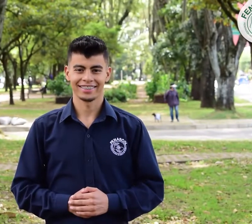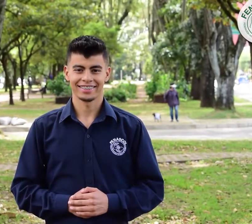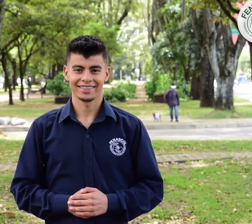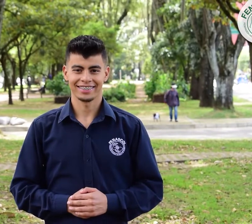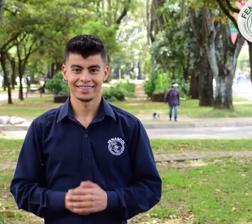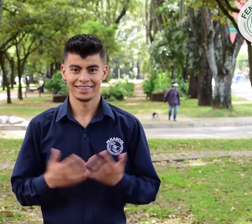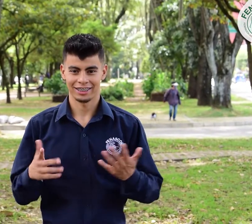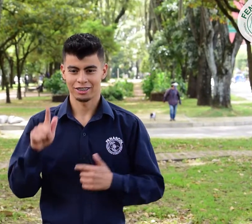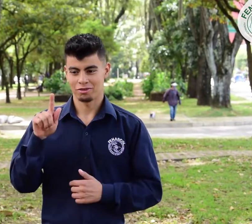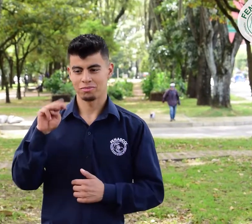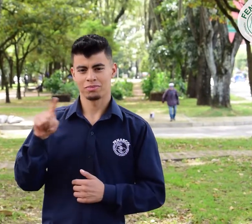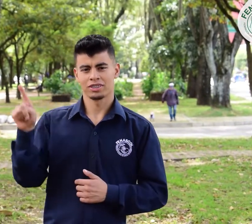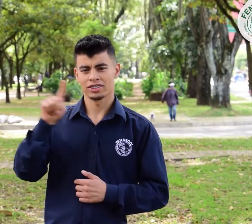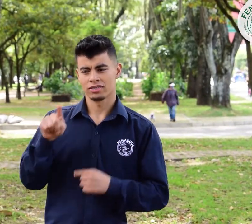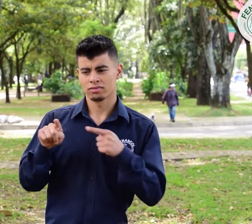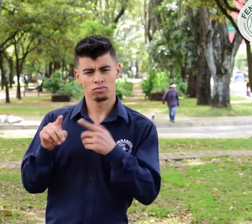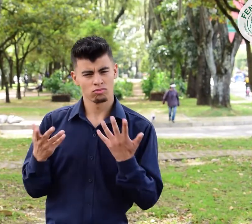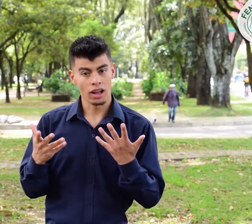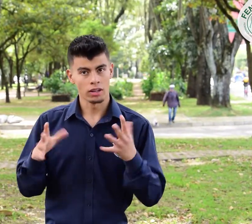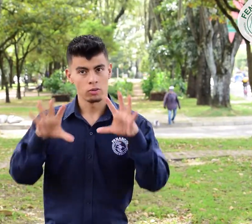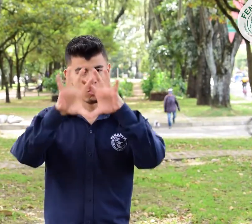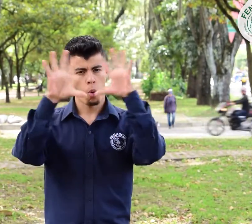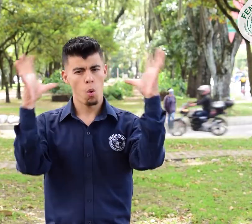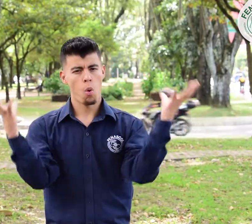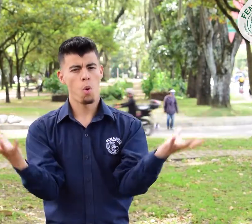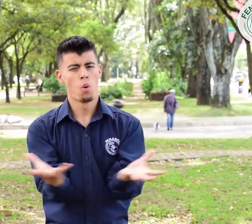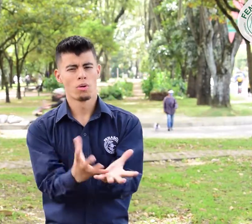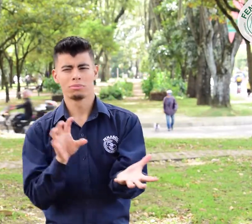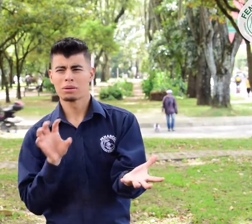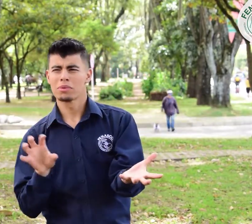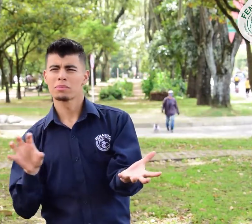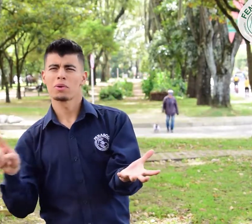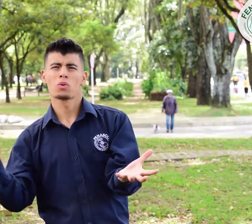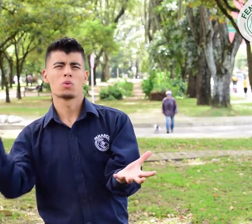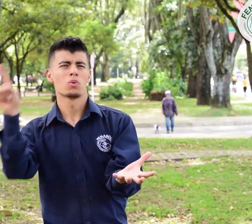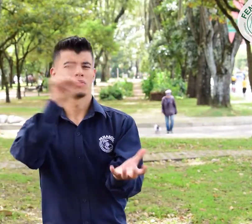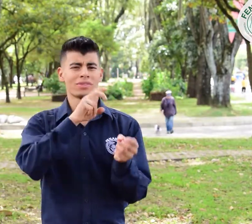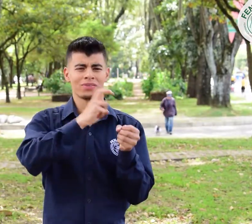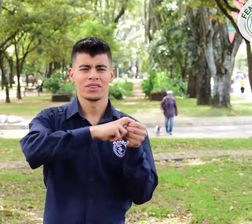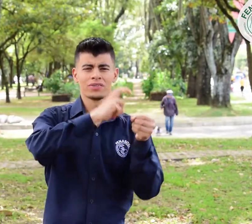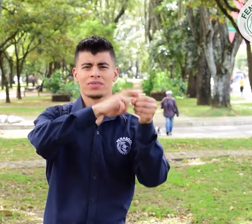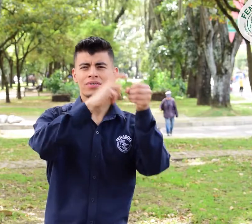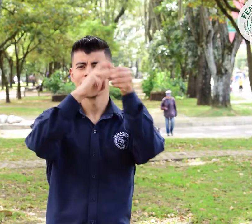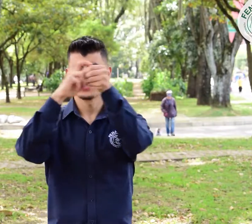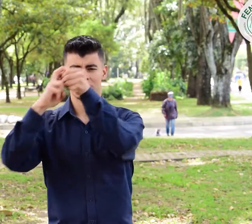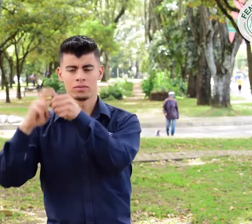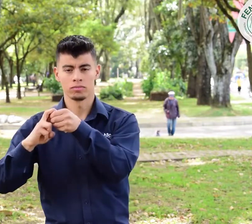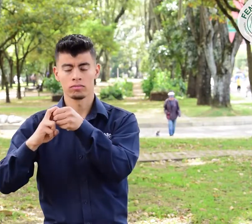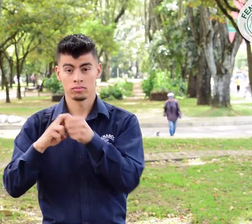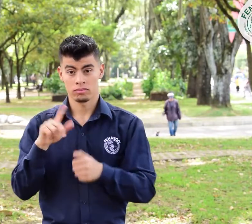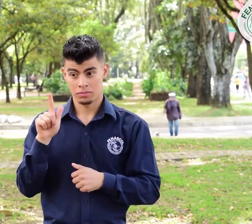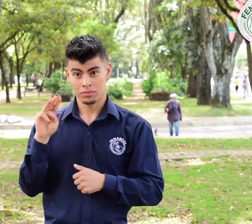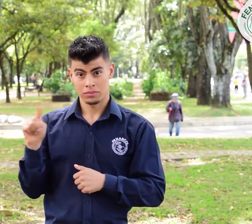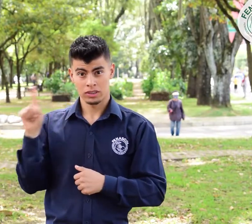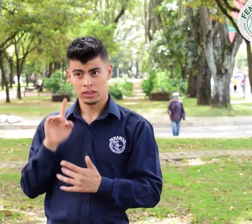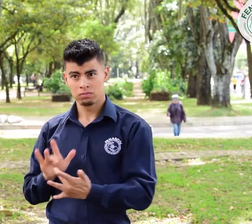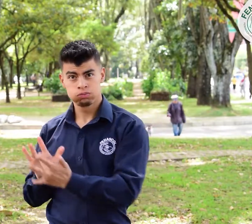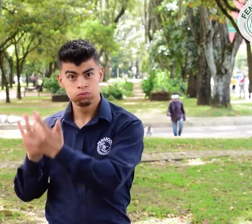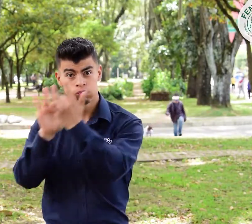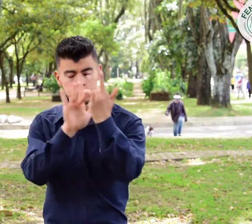la fms tiene contacto continuo con diferentes federaciones en todo el mundo esto lo hace